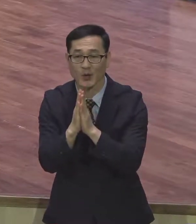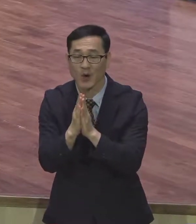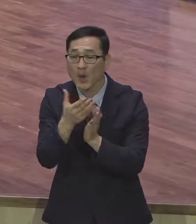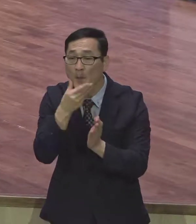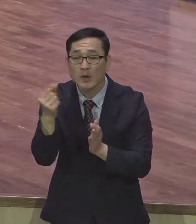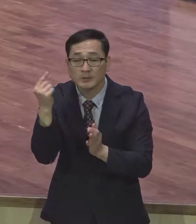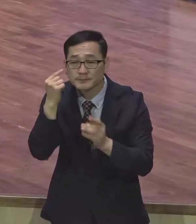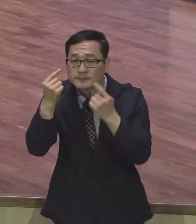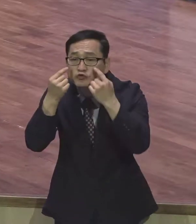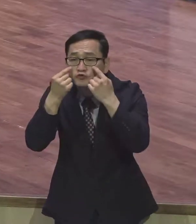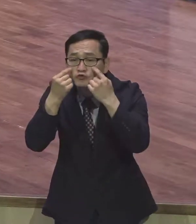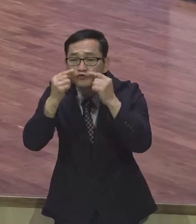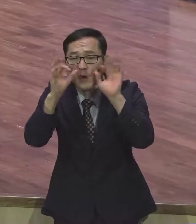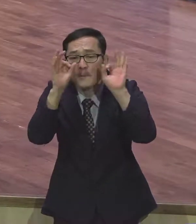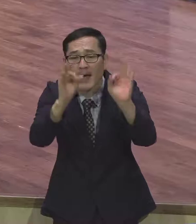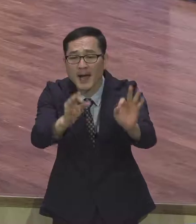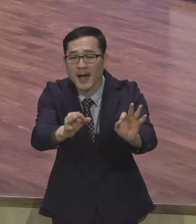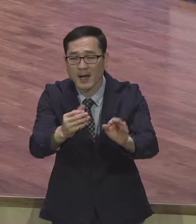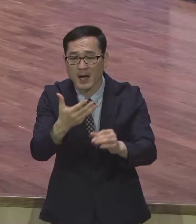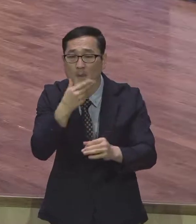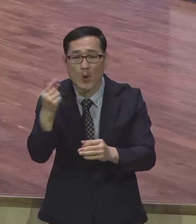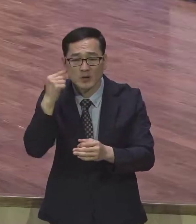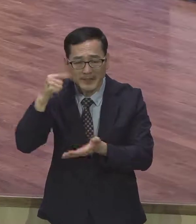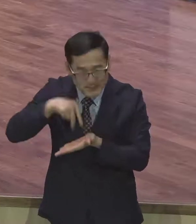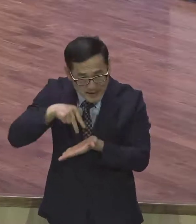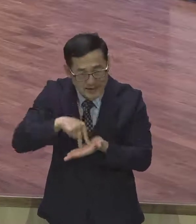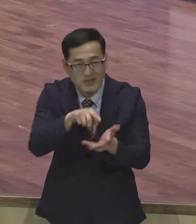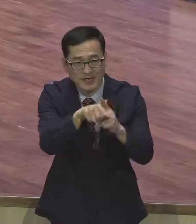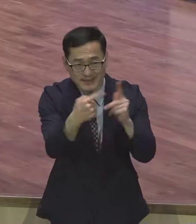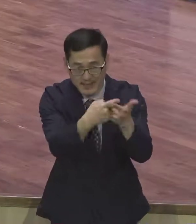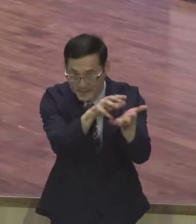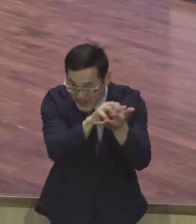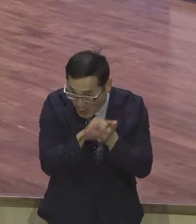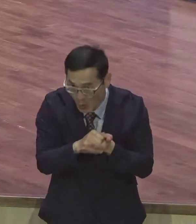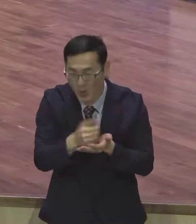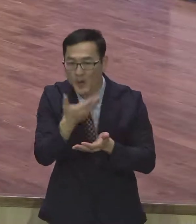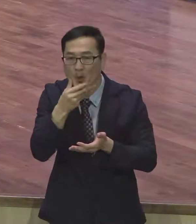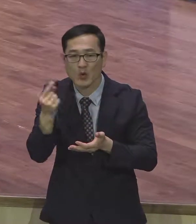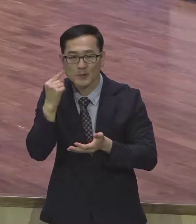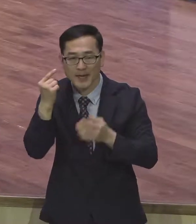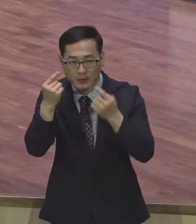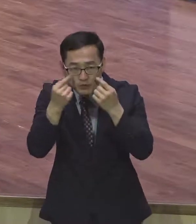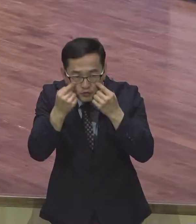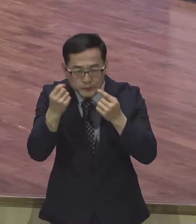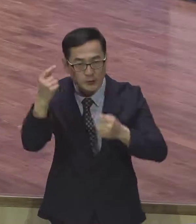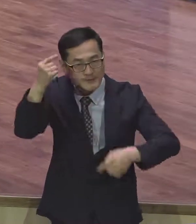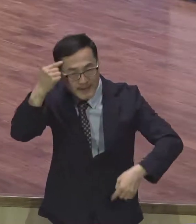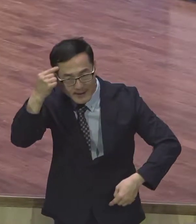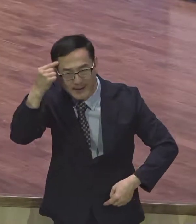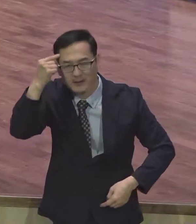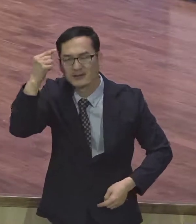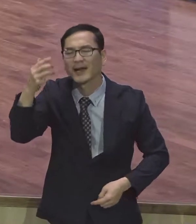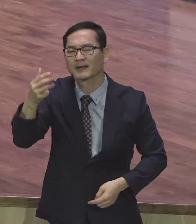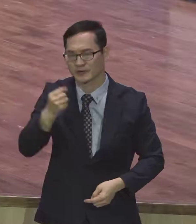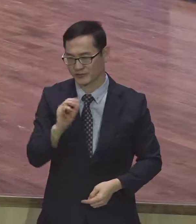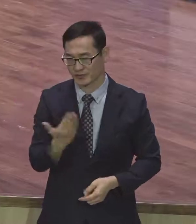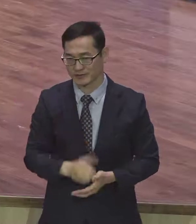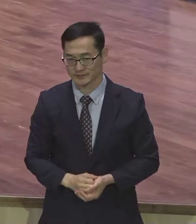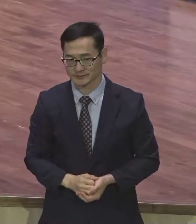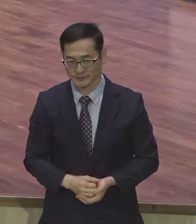품으세요. 복음적으로 이해하세요. 복음의 눈으로 바라보세요. 복음의 생각을 봐야 돼요. 율법은 판단하고